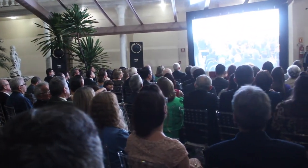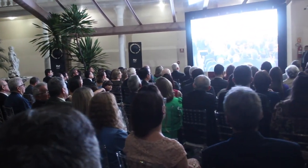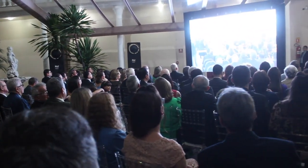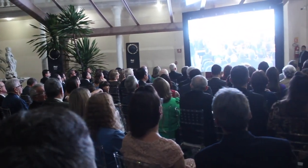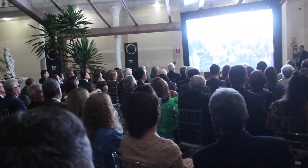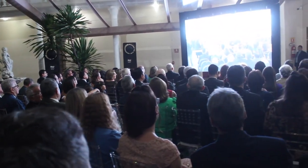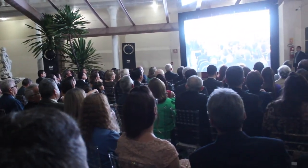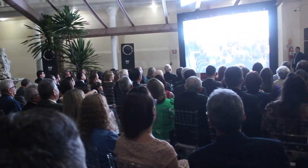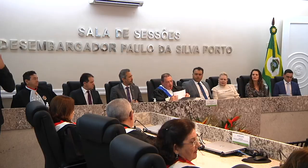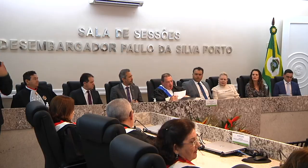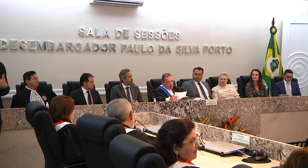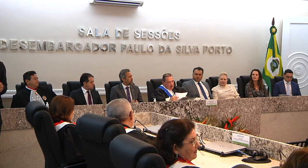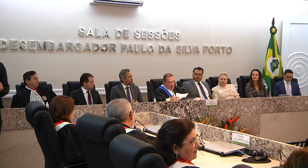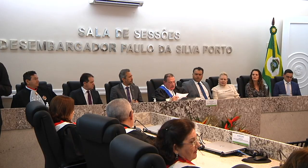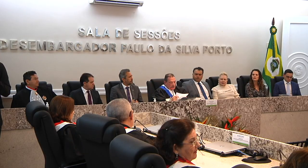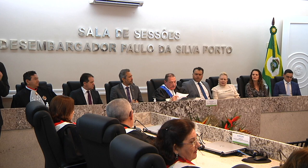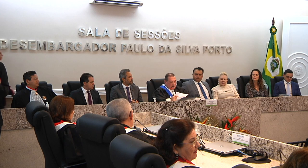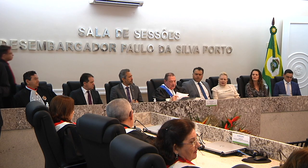que